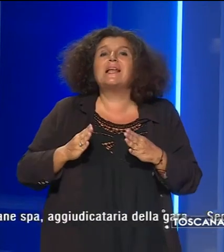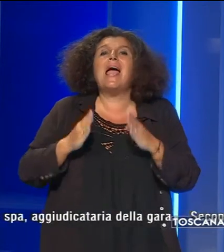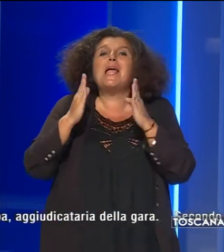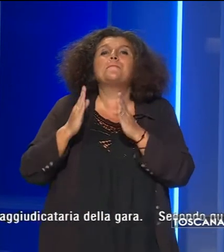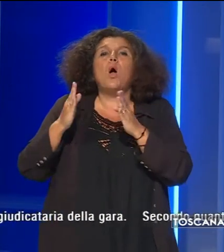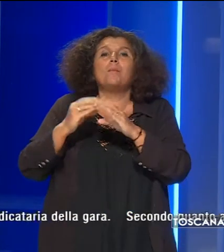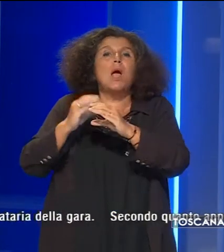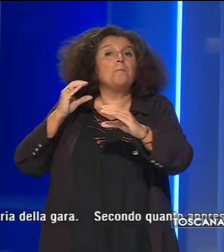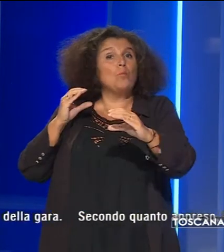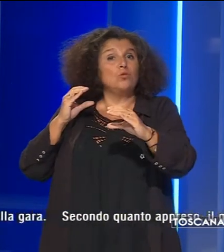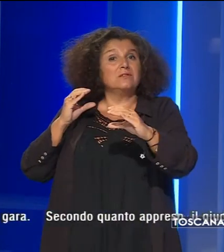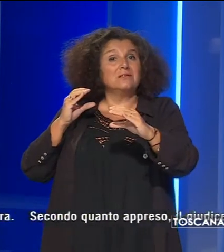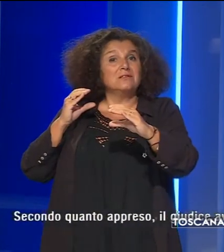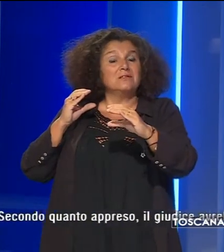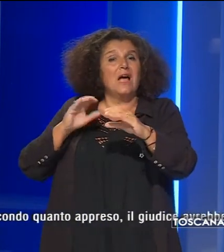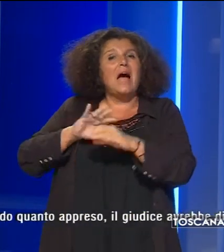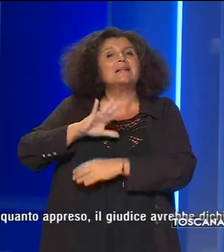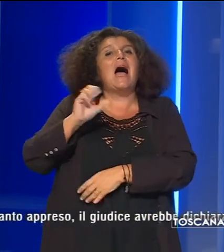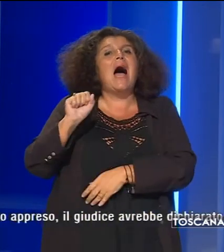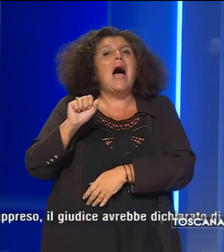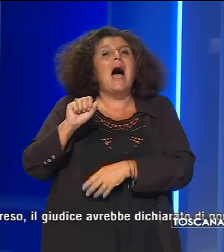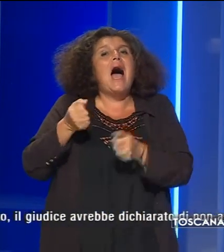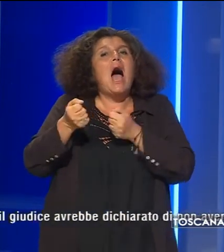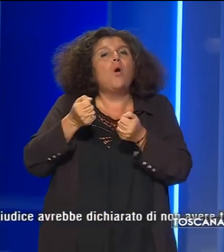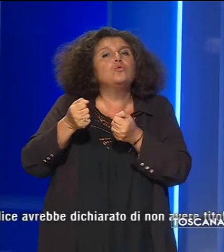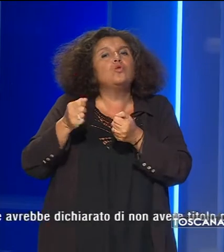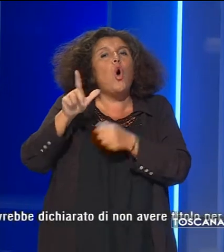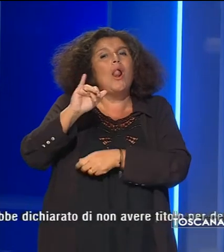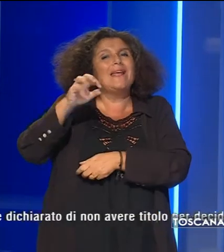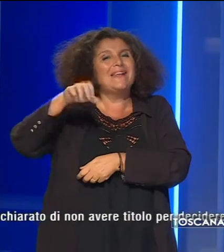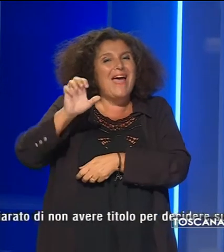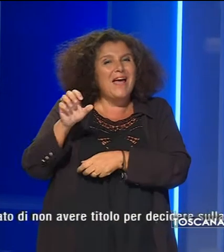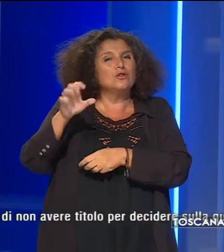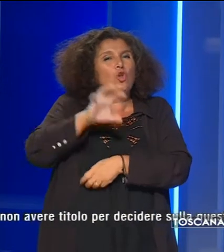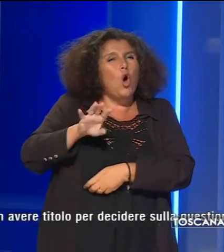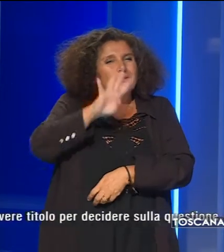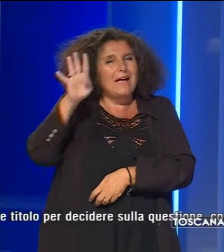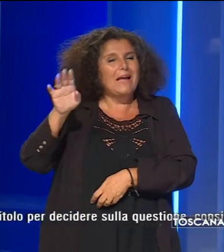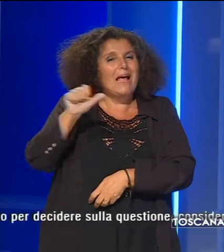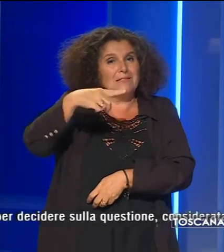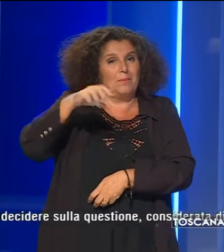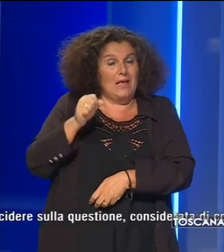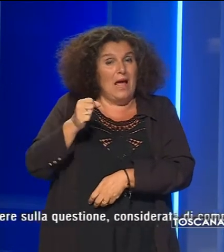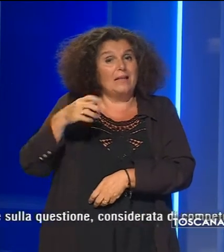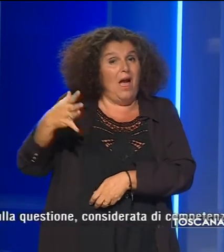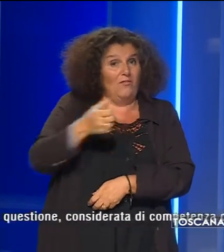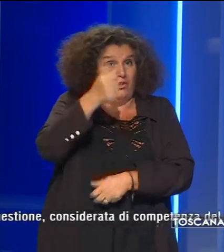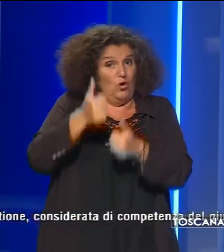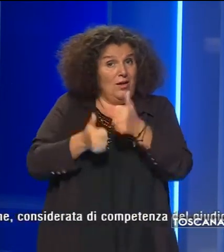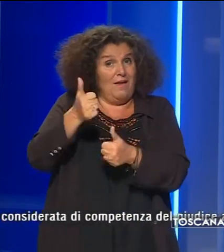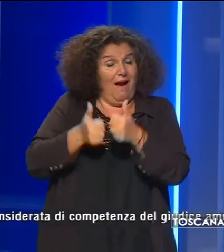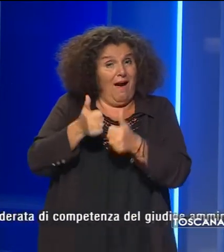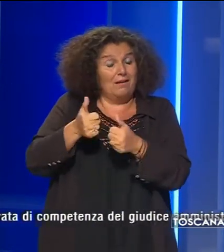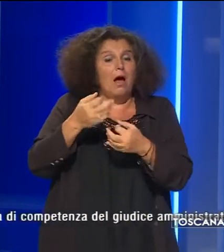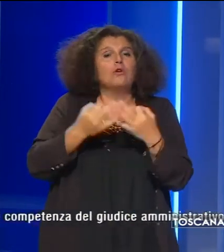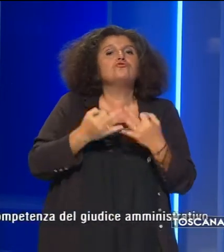dei bus ad Autolinea Toscane S.P.A. a giudicataria della gara Il